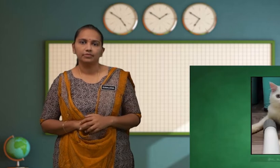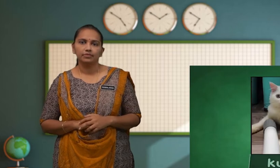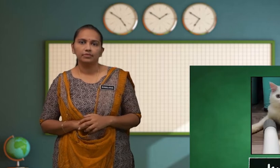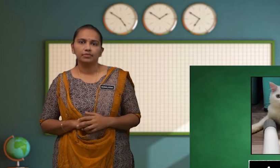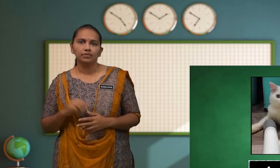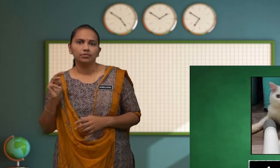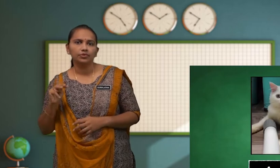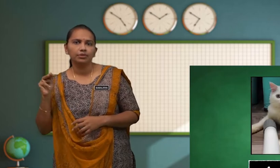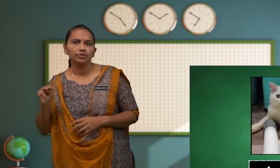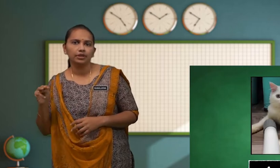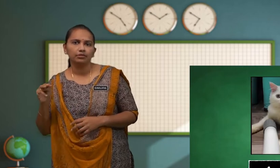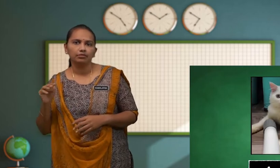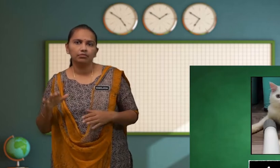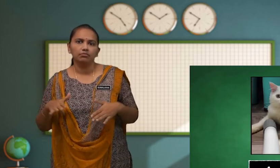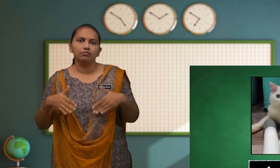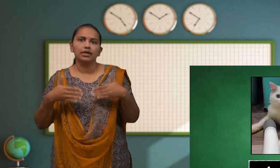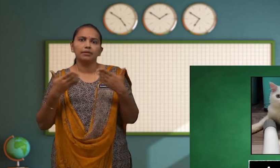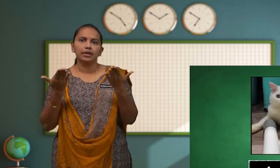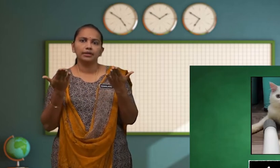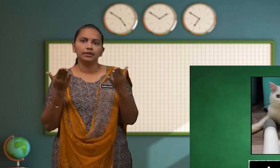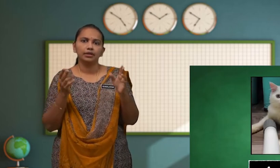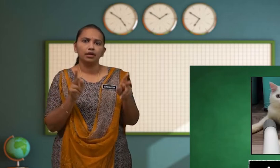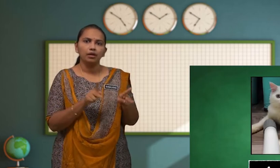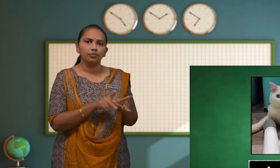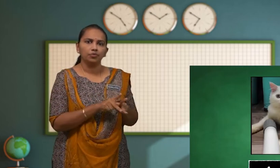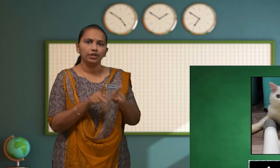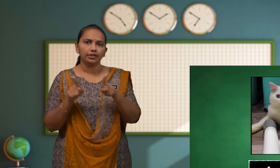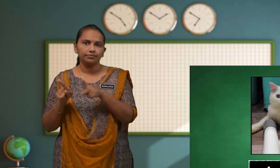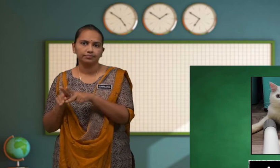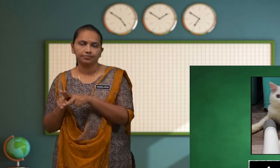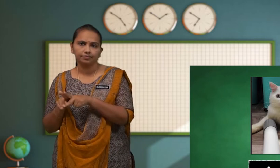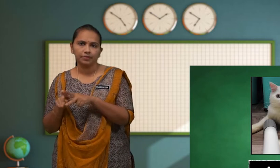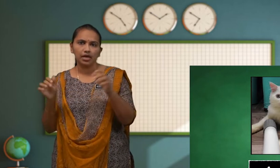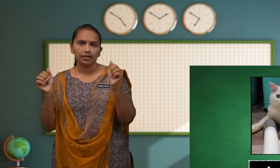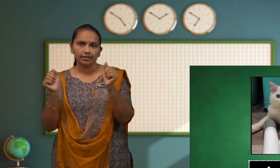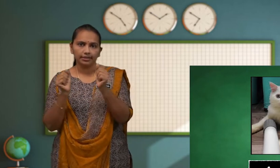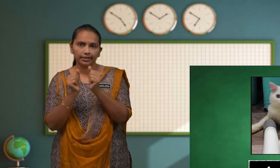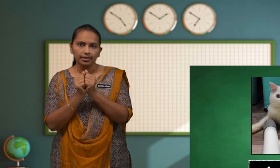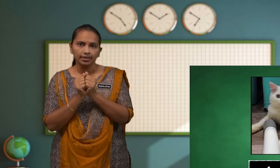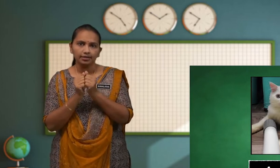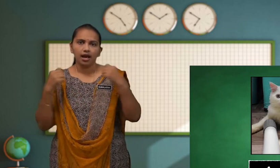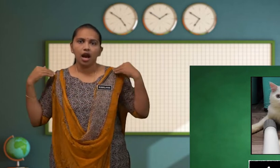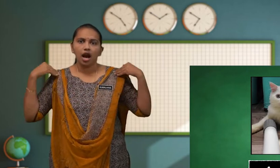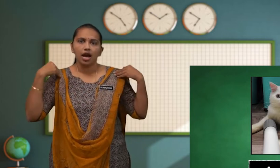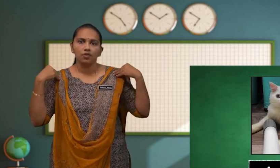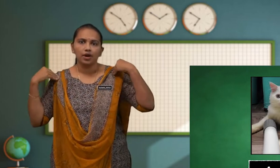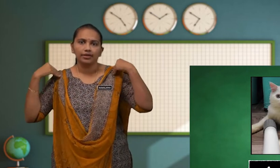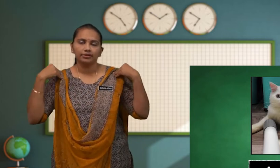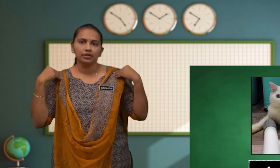Murid-murid Bagaimana Pula Dengan Haiwan